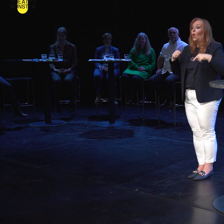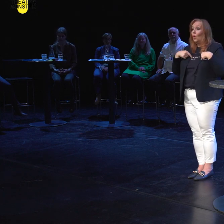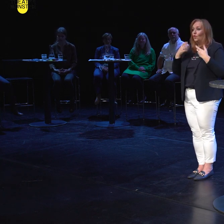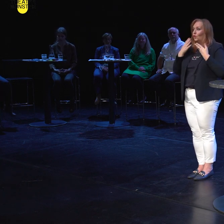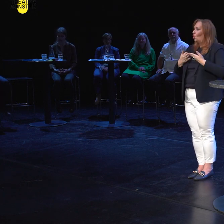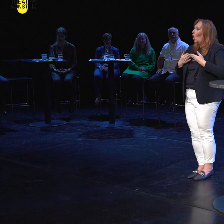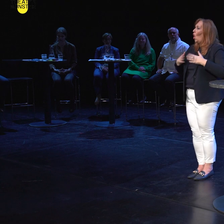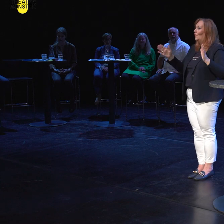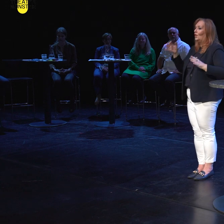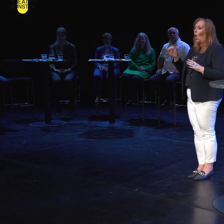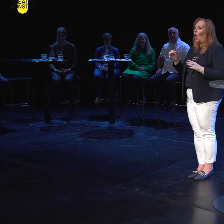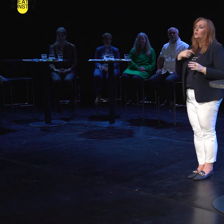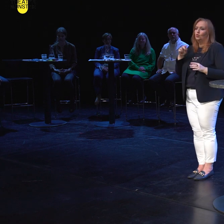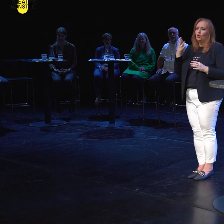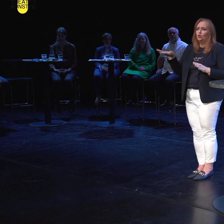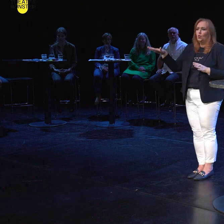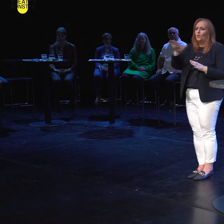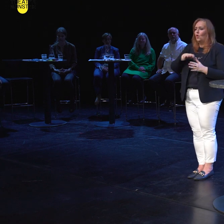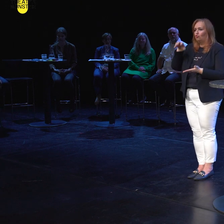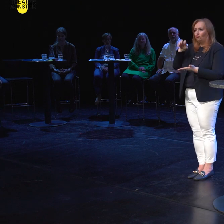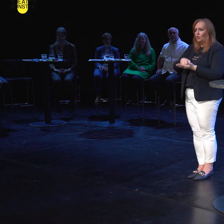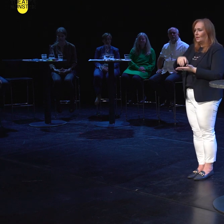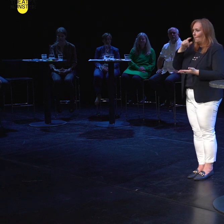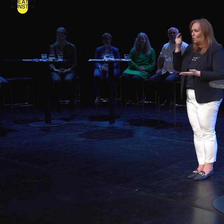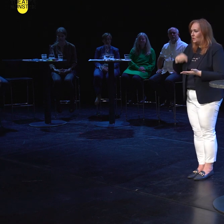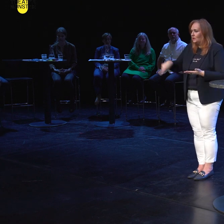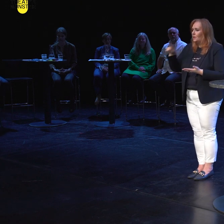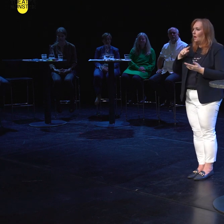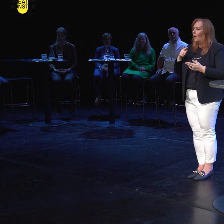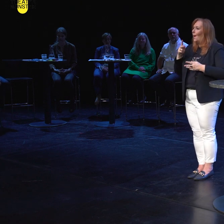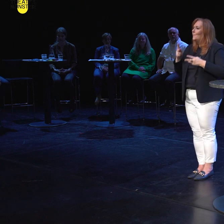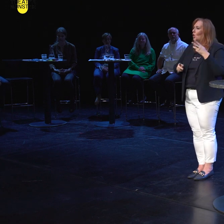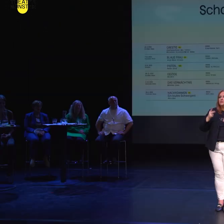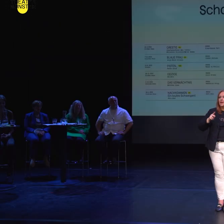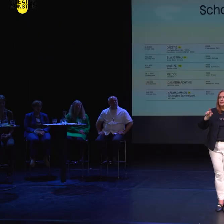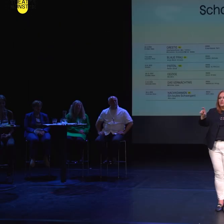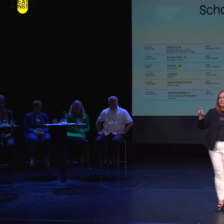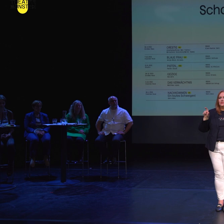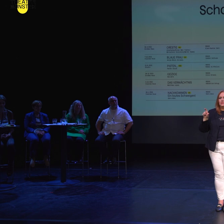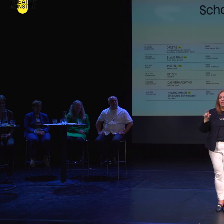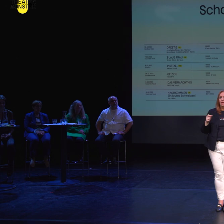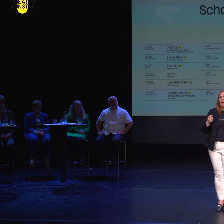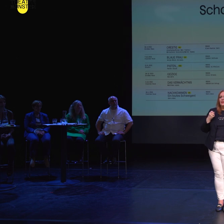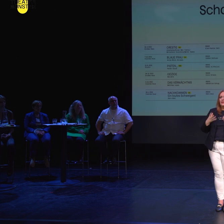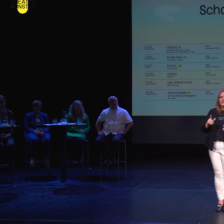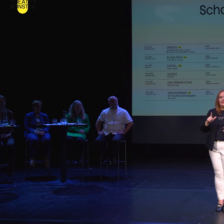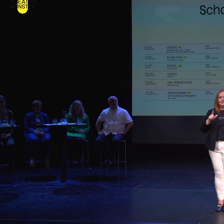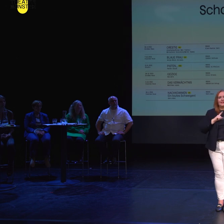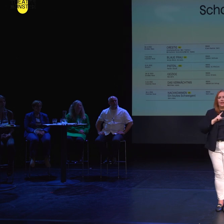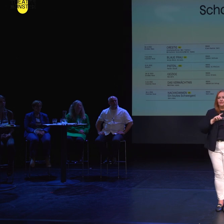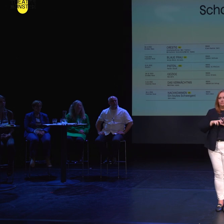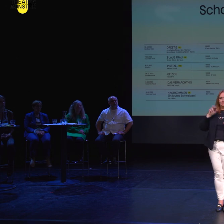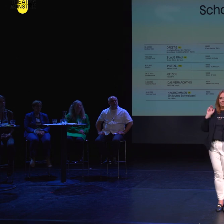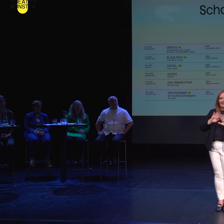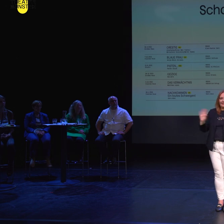öffentlichen Ort, den wir noch finden wollen in der Stadt Münster, einen Prozess stattfinden lassen, dem der Täter sich ja selbst entzogen hat.